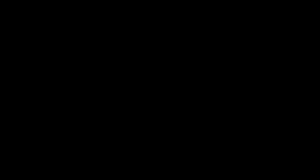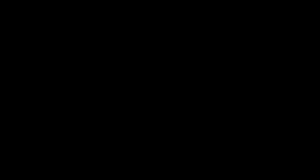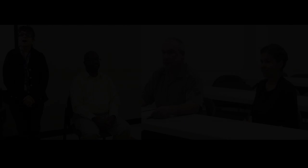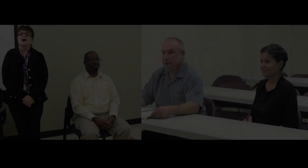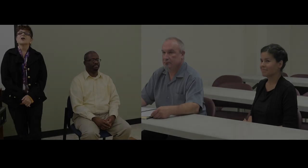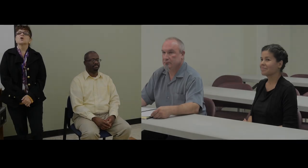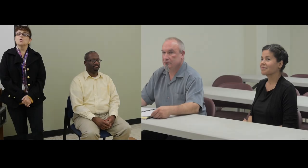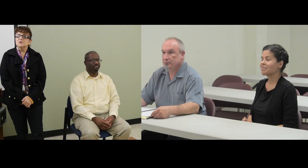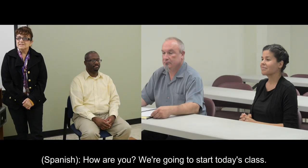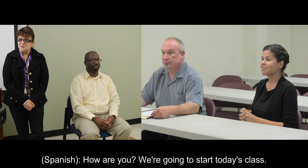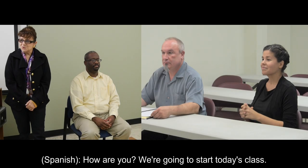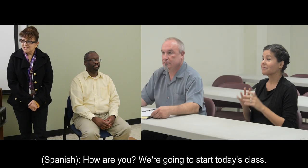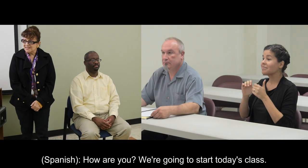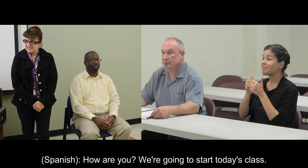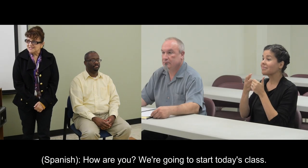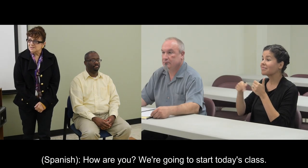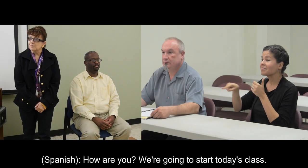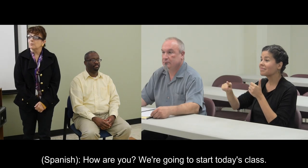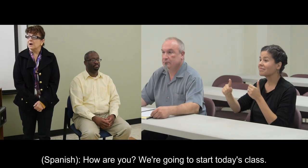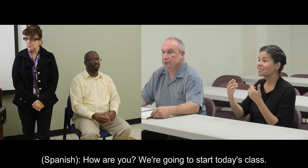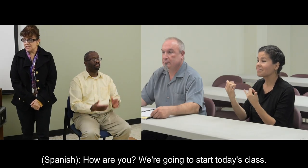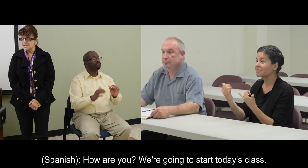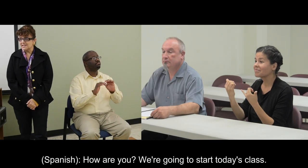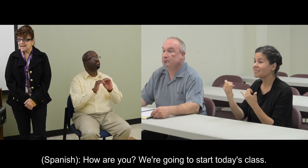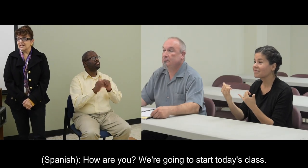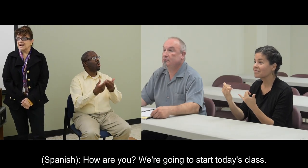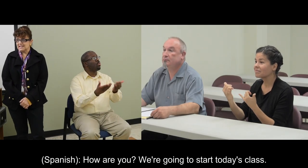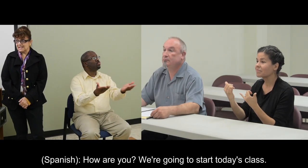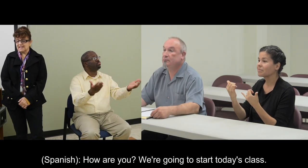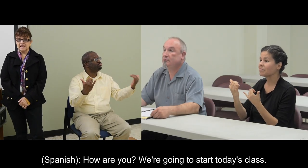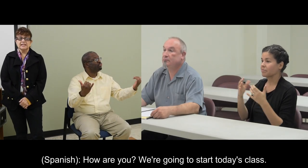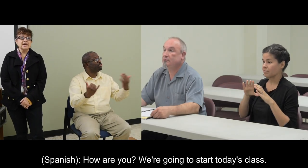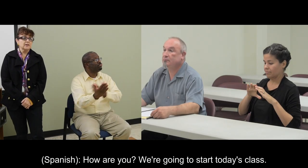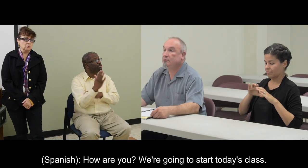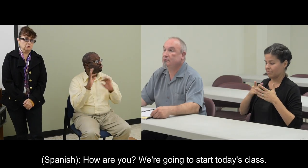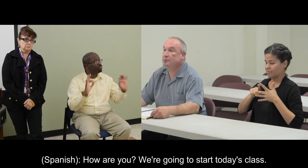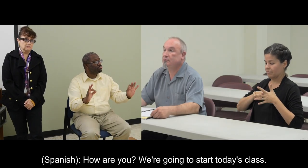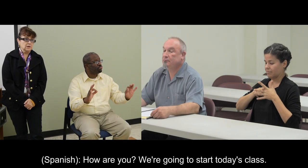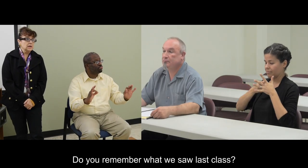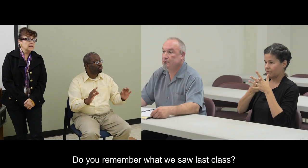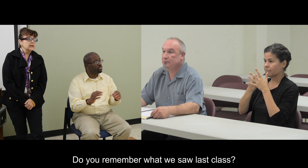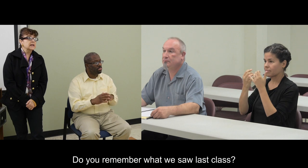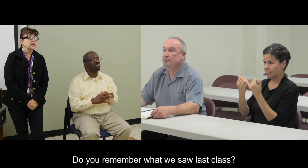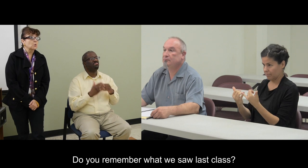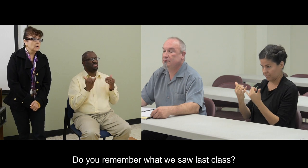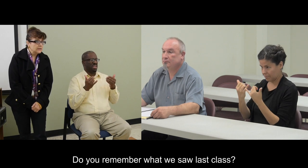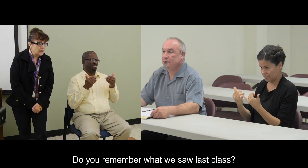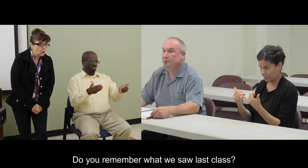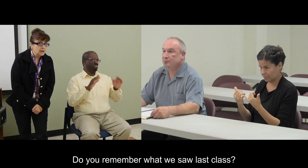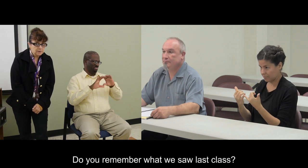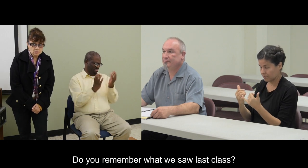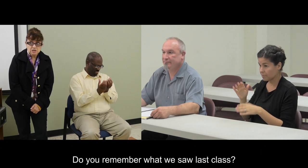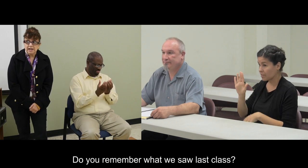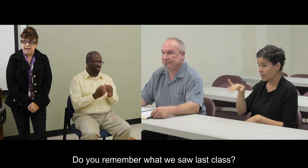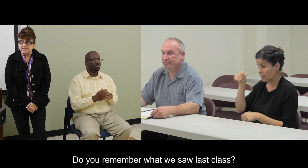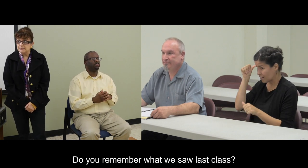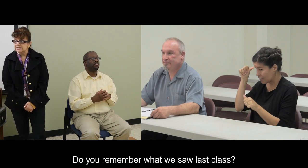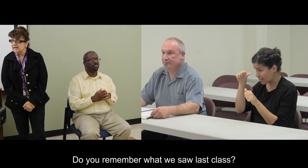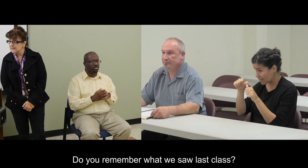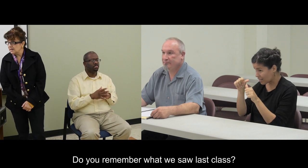¿Cómo están ustedes? Vamos a iniciar la clase el día de hoy. ¿Recuerdan lo que vimos la clase pasada?